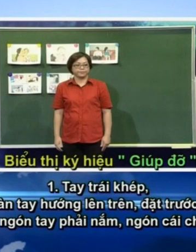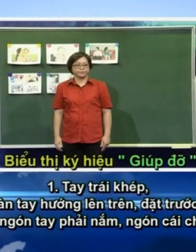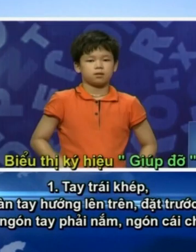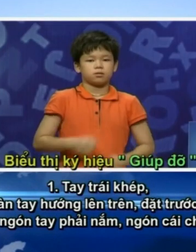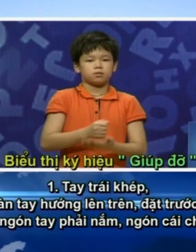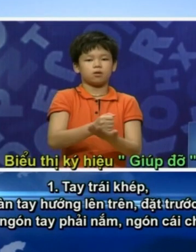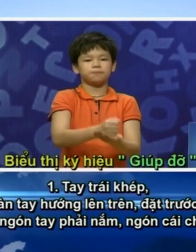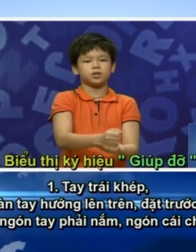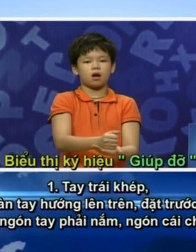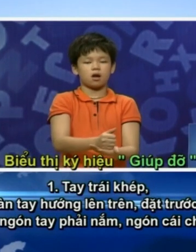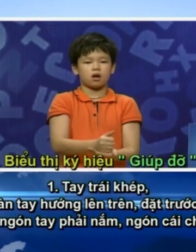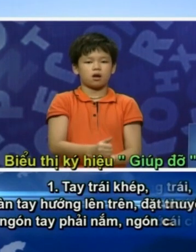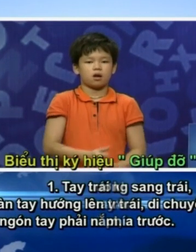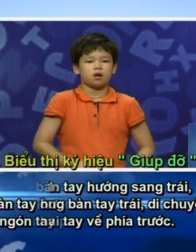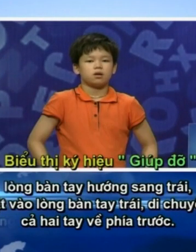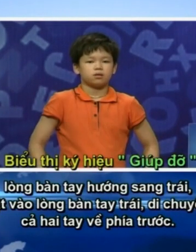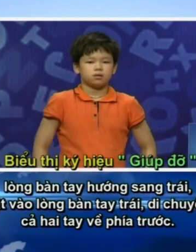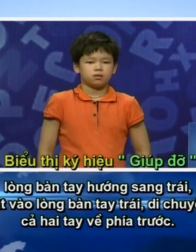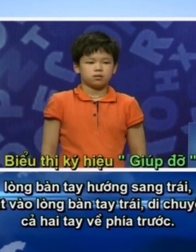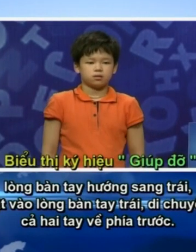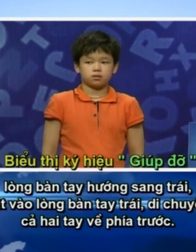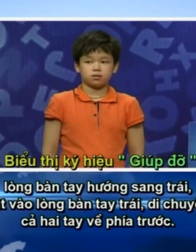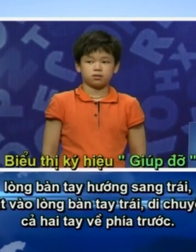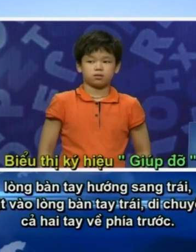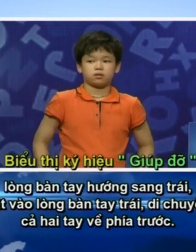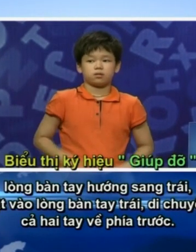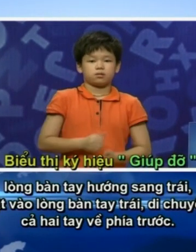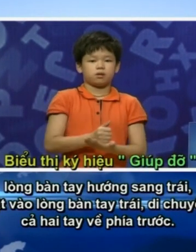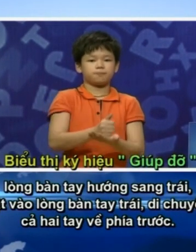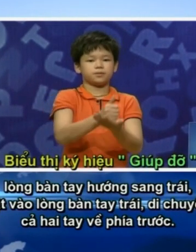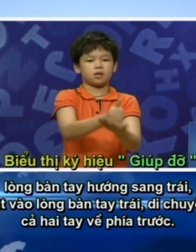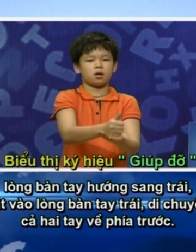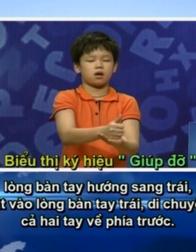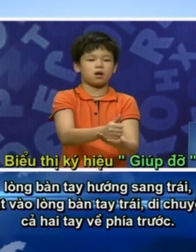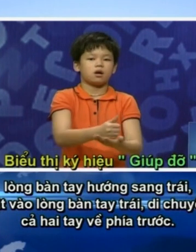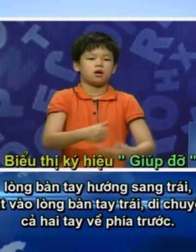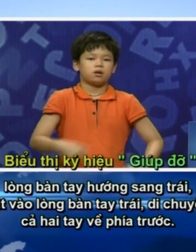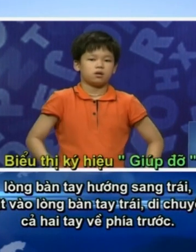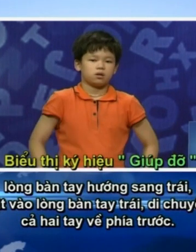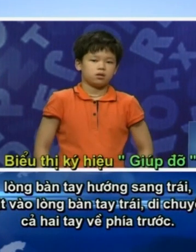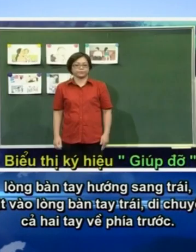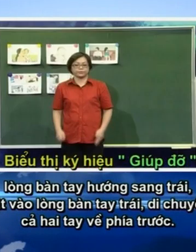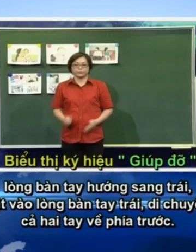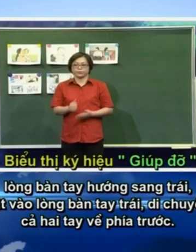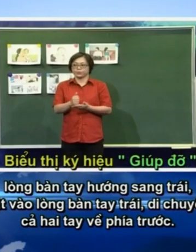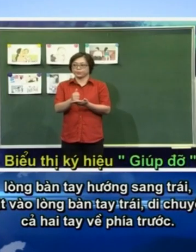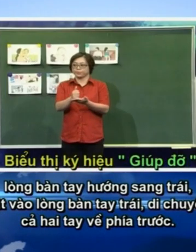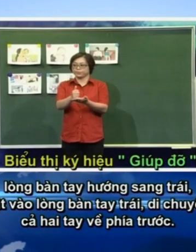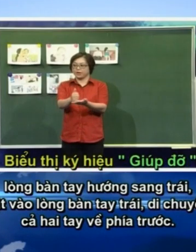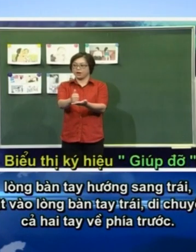tác hai Các ngón tay phải nắm Ngón cái trõi ra Lòng bàn tay hướng sang trái Đặt vào lòng bàn tay trái Di chuyển cả